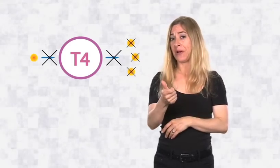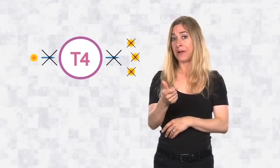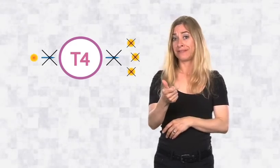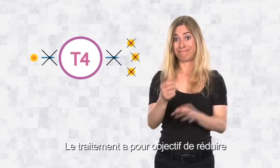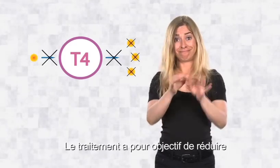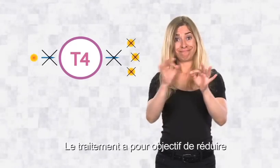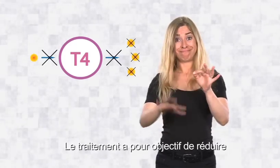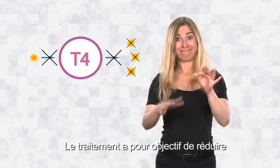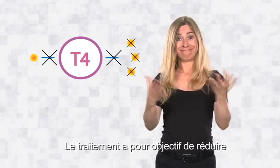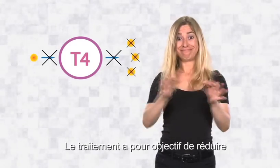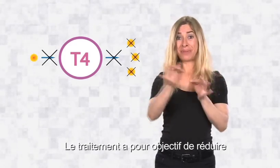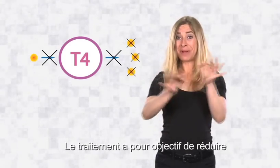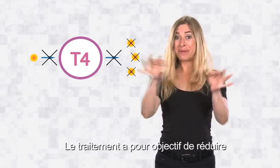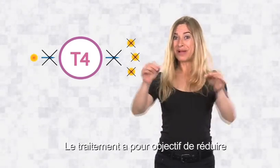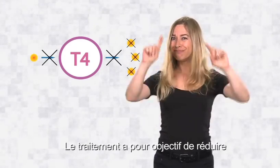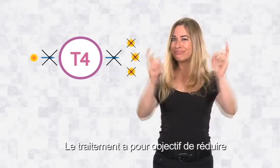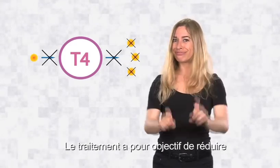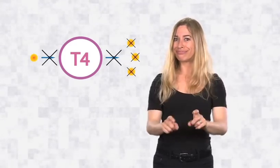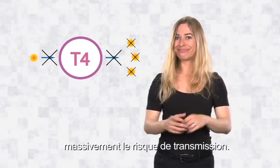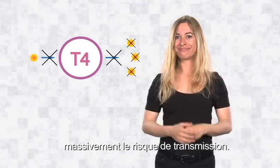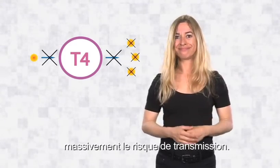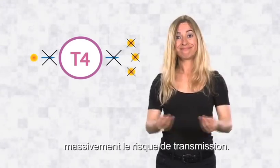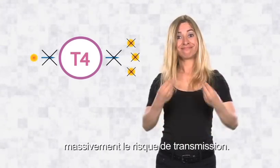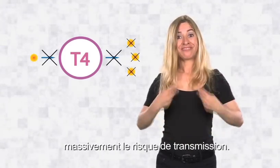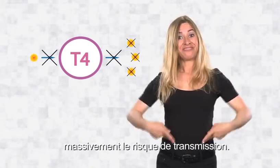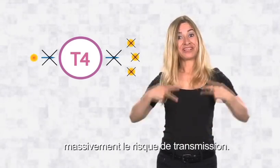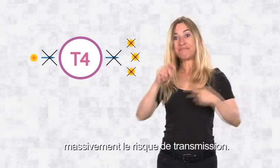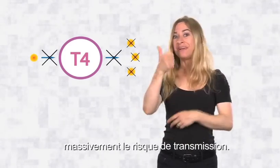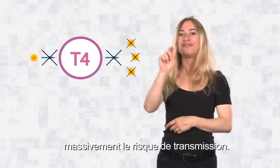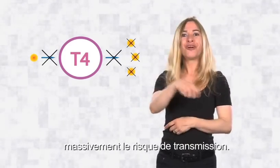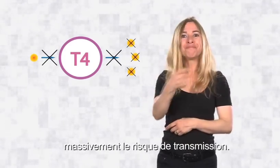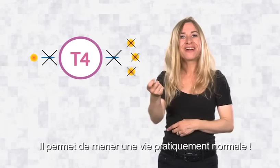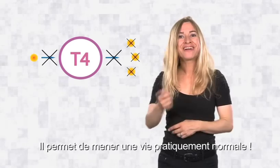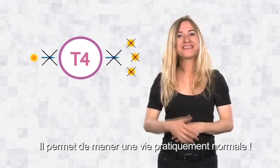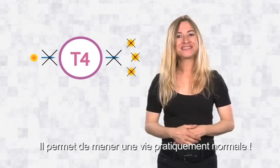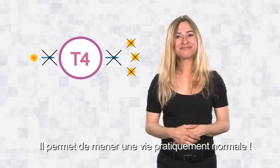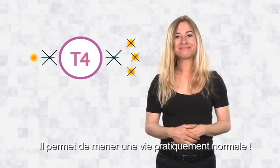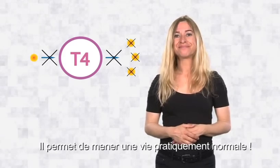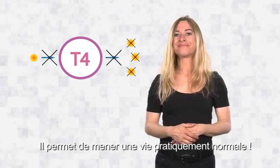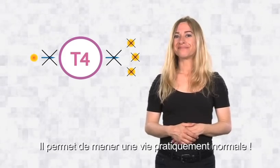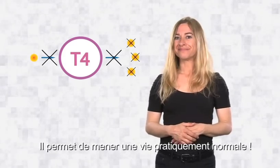Le traitement a pour objectif de réduire massivement le risque de transmission. Il permet de mener une vie pratiquement normale.